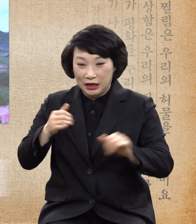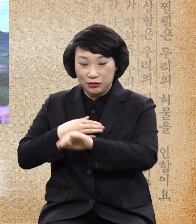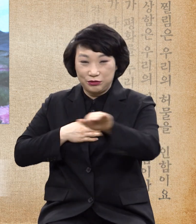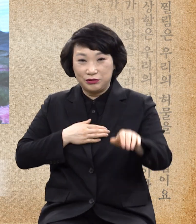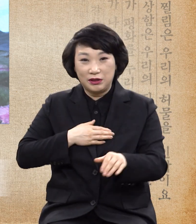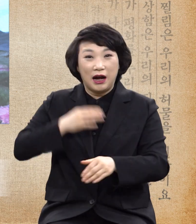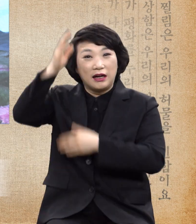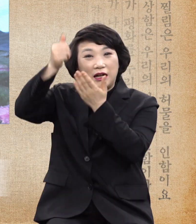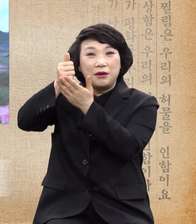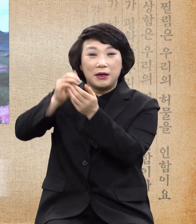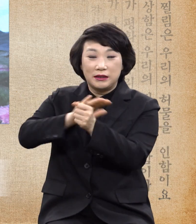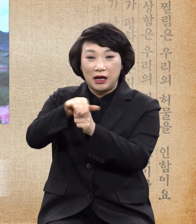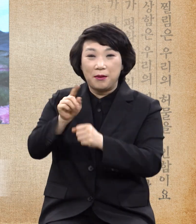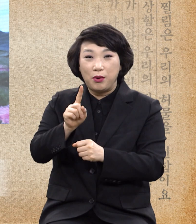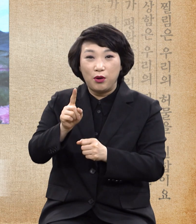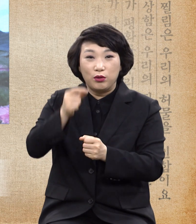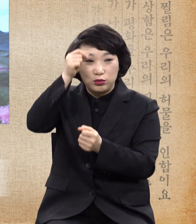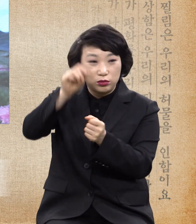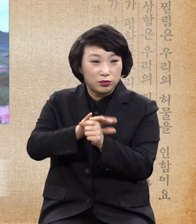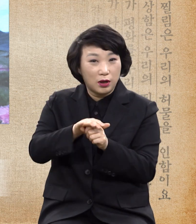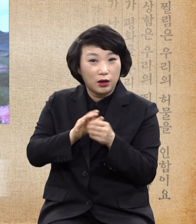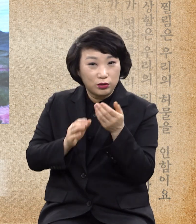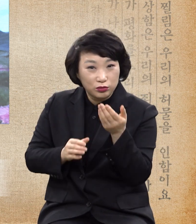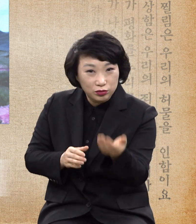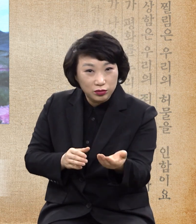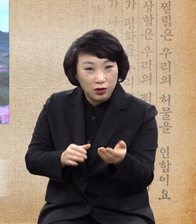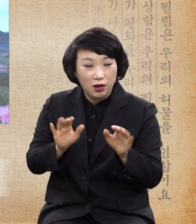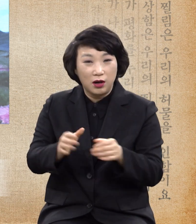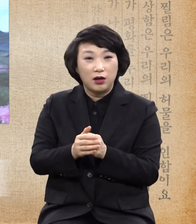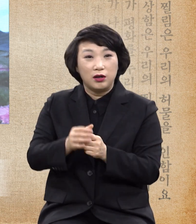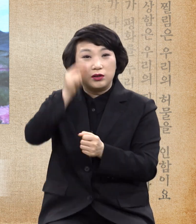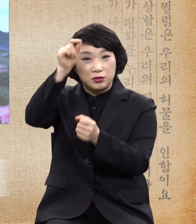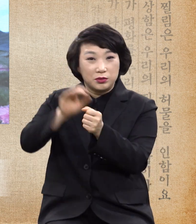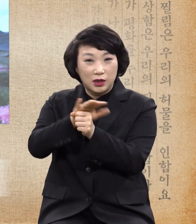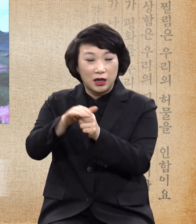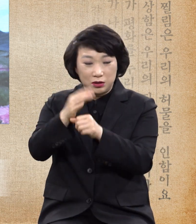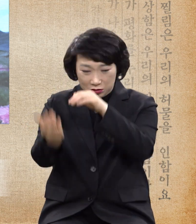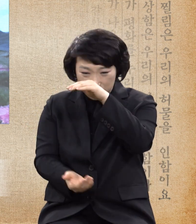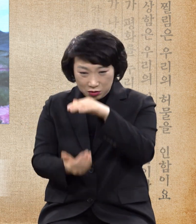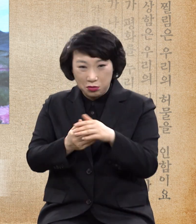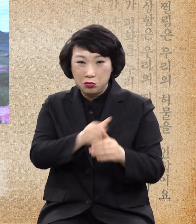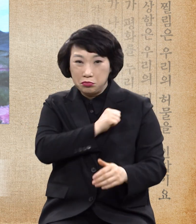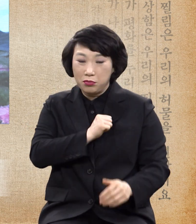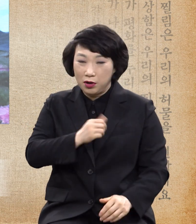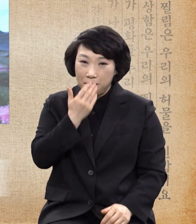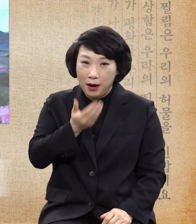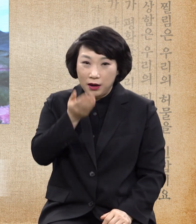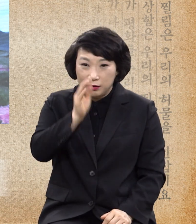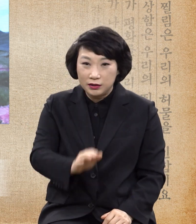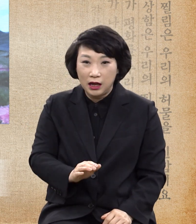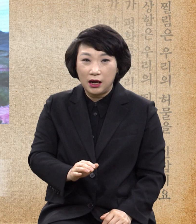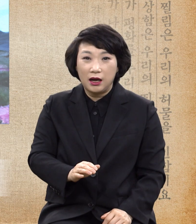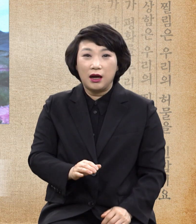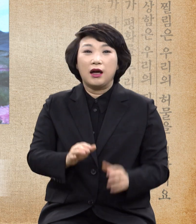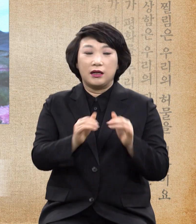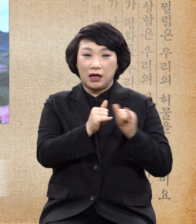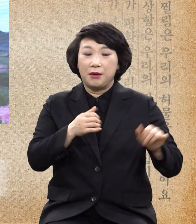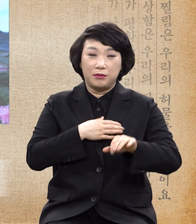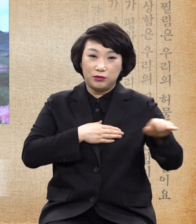동점을 베풀 수 있어 박해주의가 최고로 더 내릴 수 있어 그러나 하나님의 사랑은 내가 가진